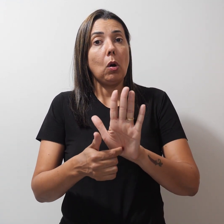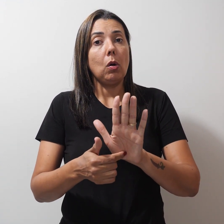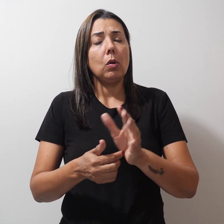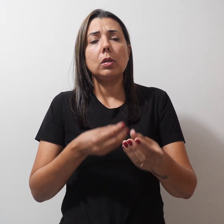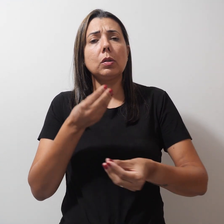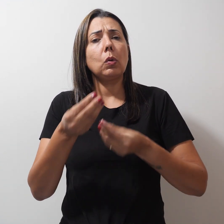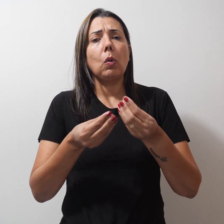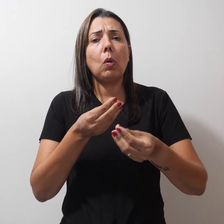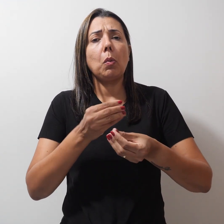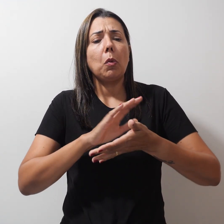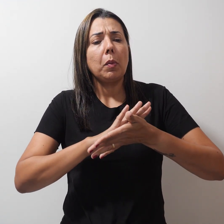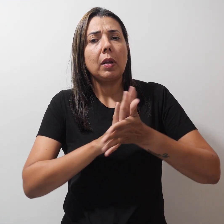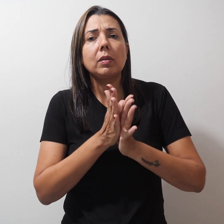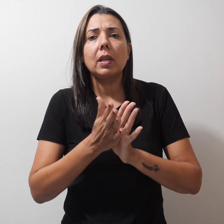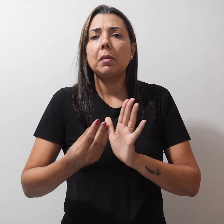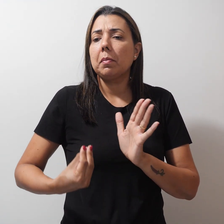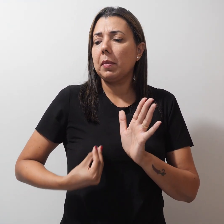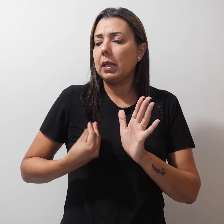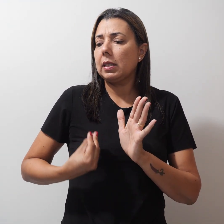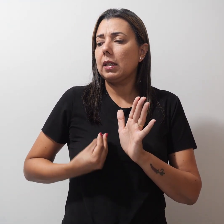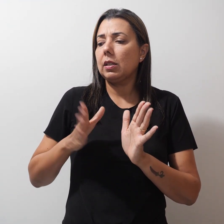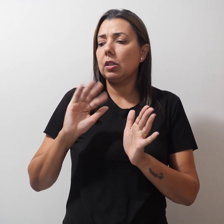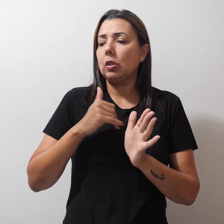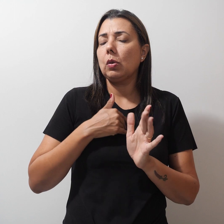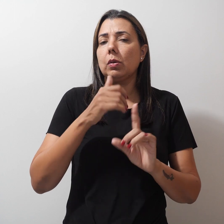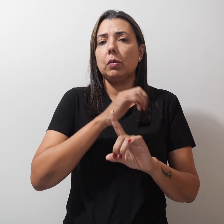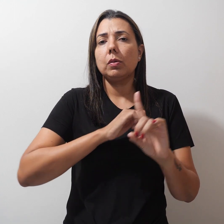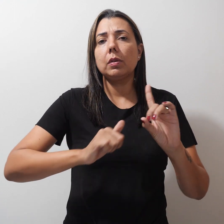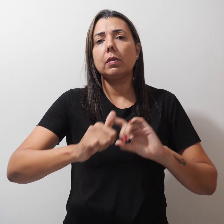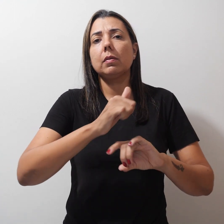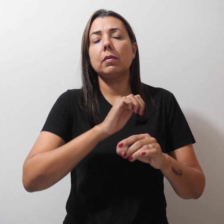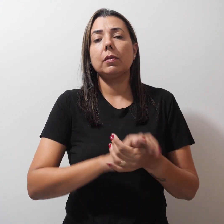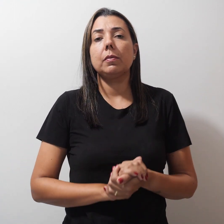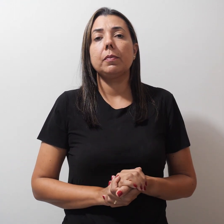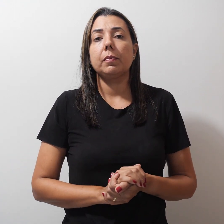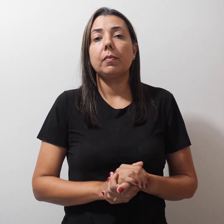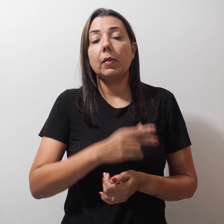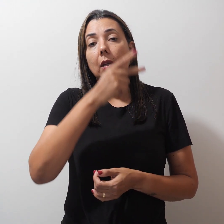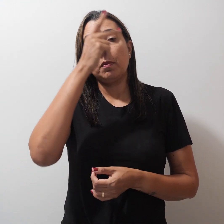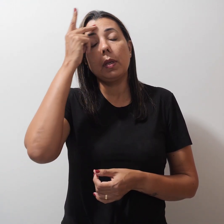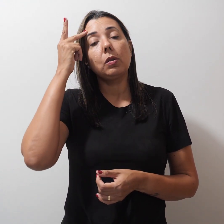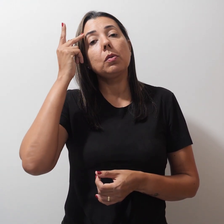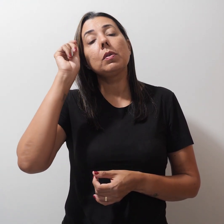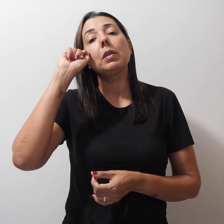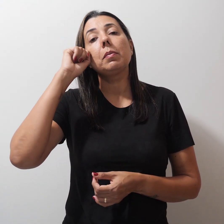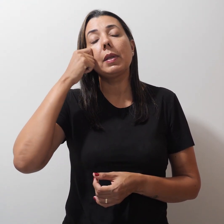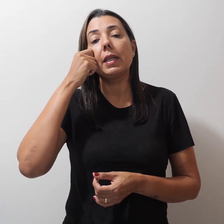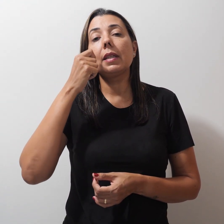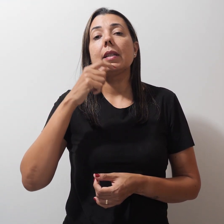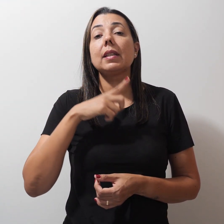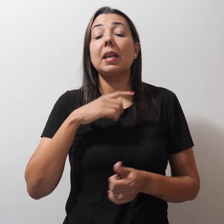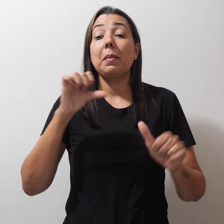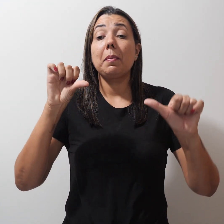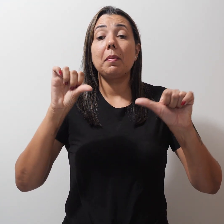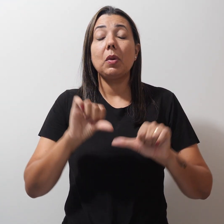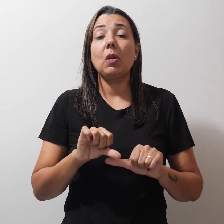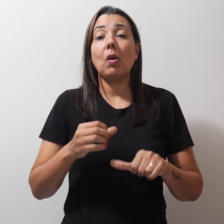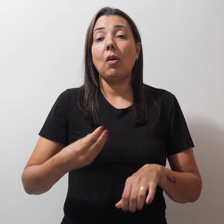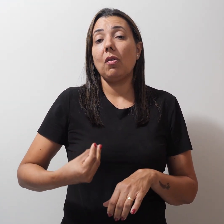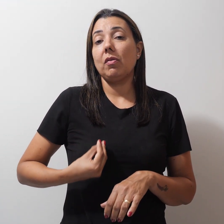o racismo é presente em nossa sociedade. Pessoas pretas têm piores condições de ensino,